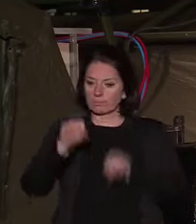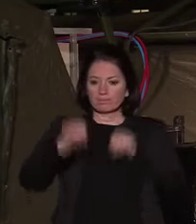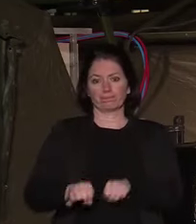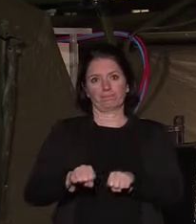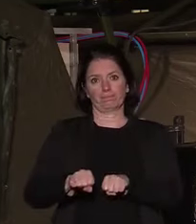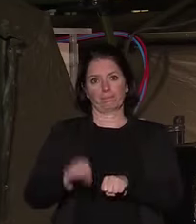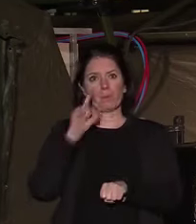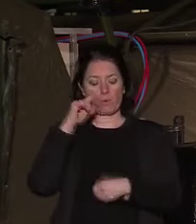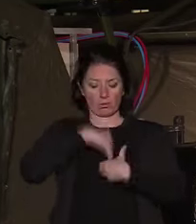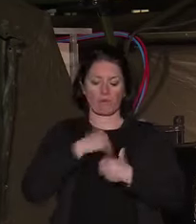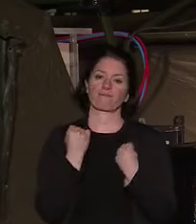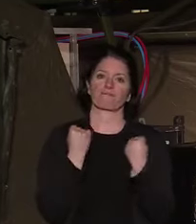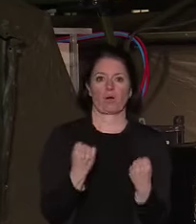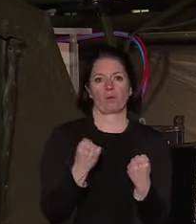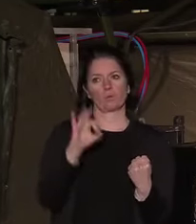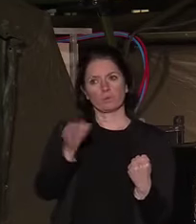parce que nous en avons la force.